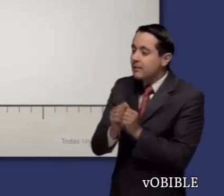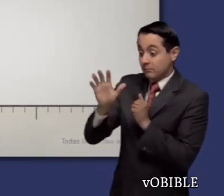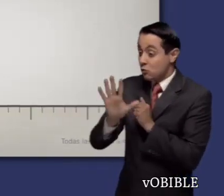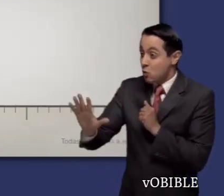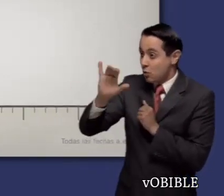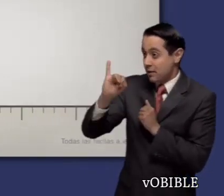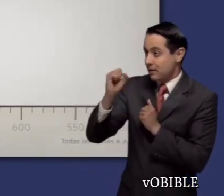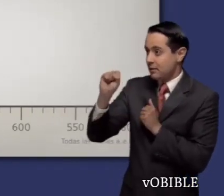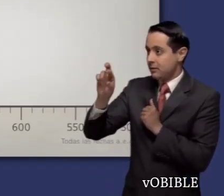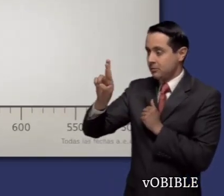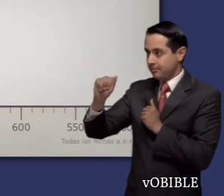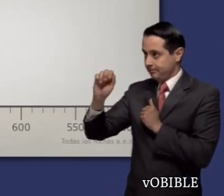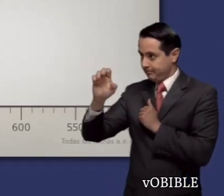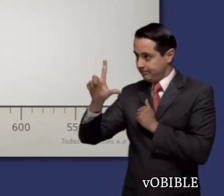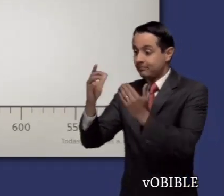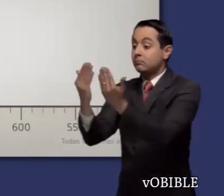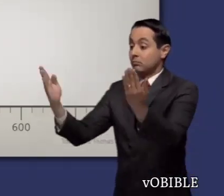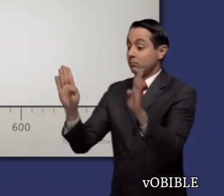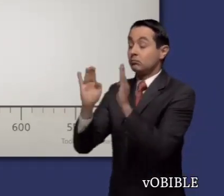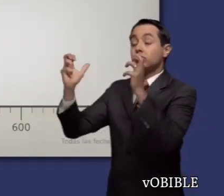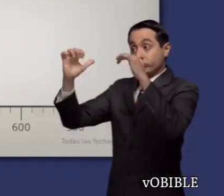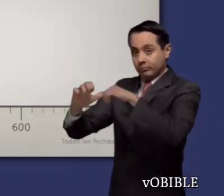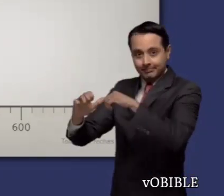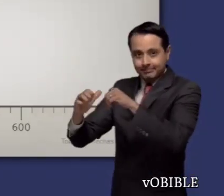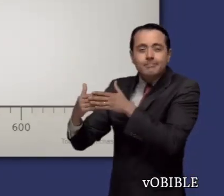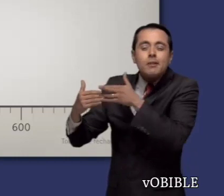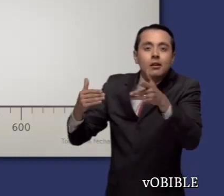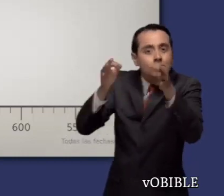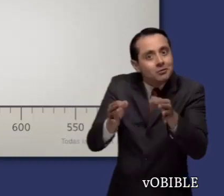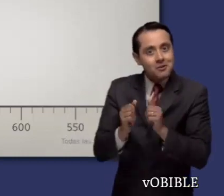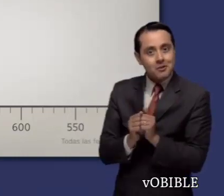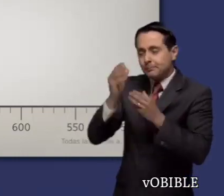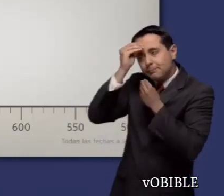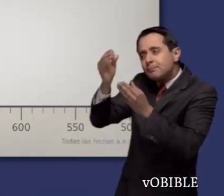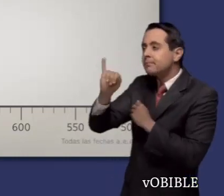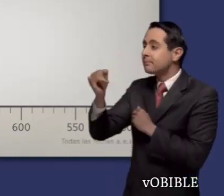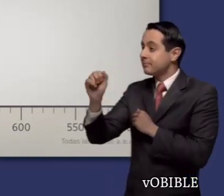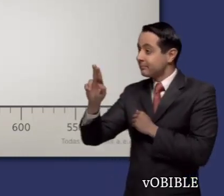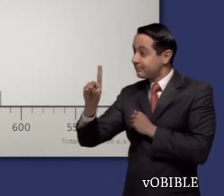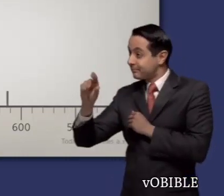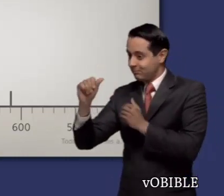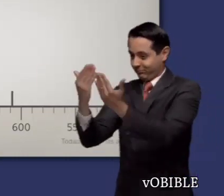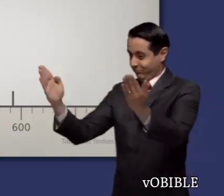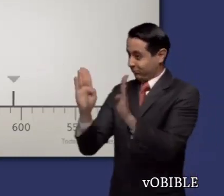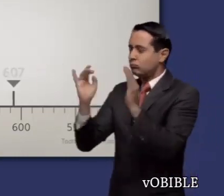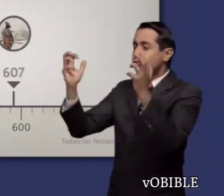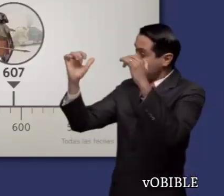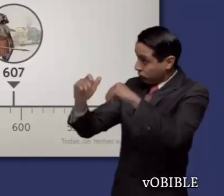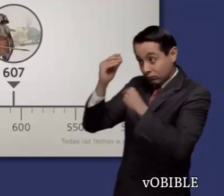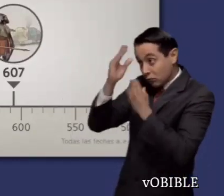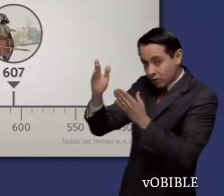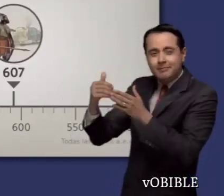Algunos de los acontecimientos que profetizó Isaías fueron la caída del reino norteño de Israel, que se cumplió durante su vida.